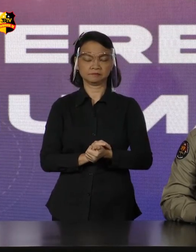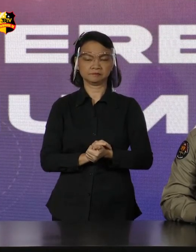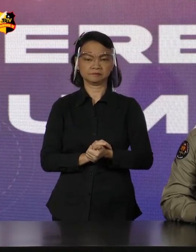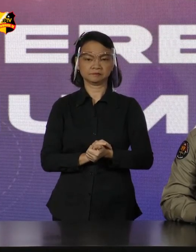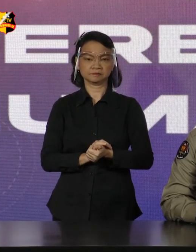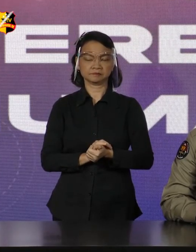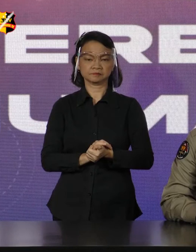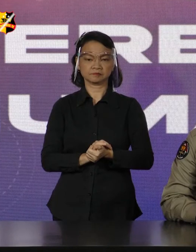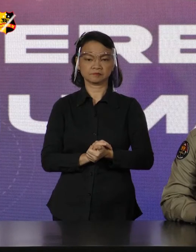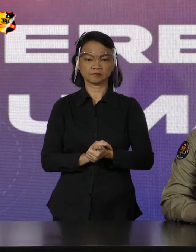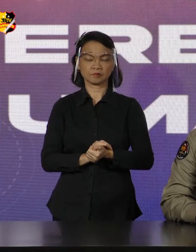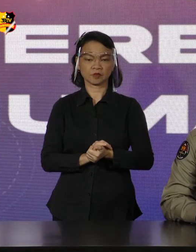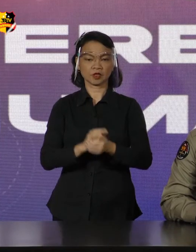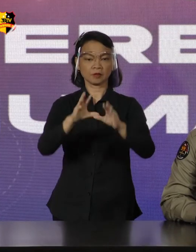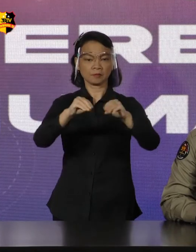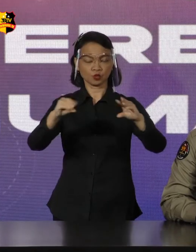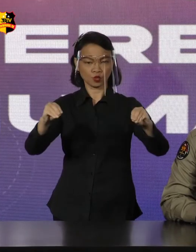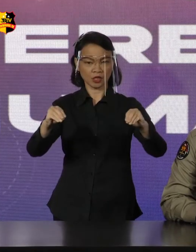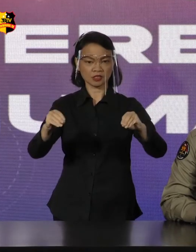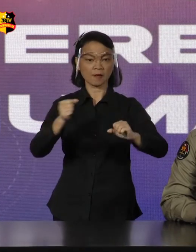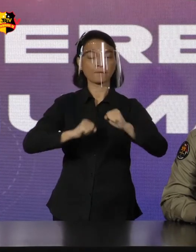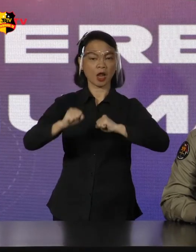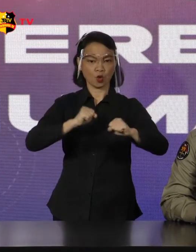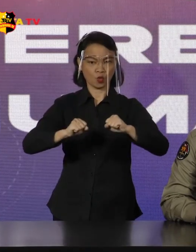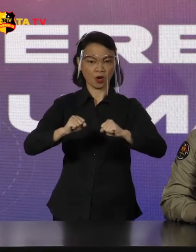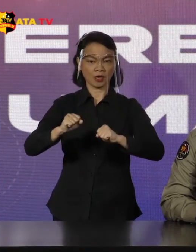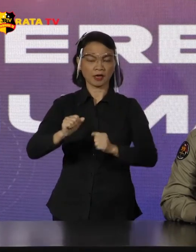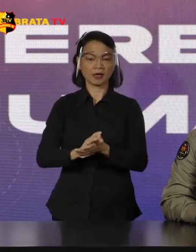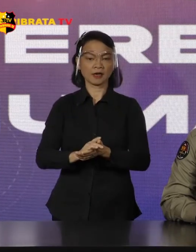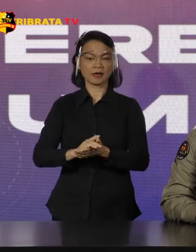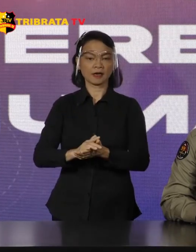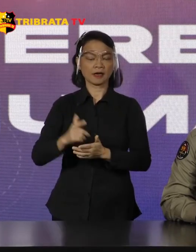Yang bertugas melakukan pelatihan